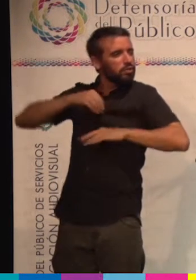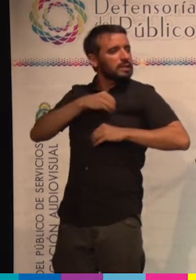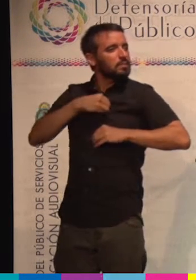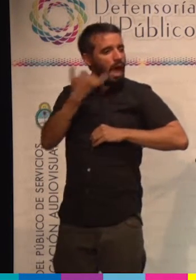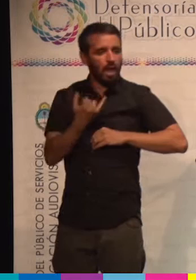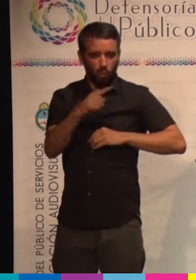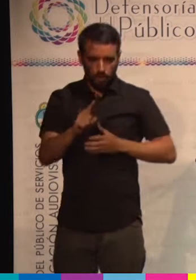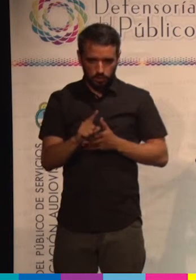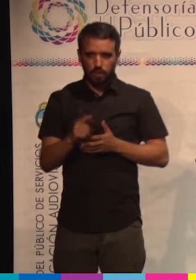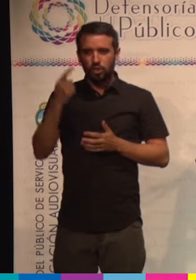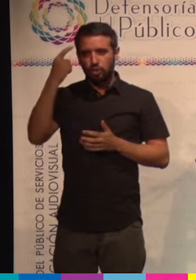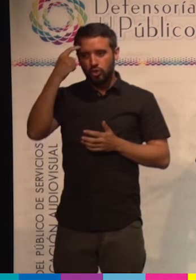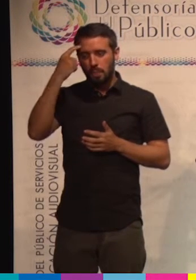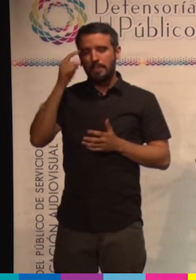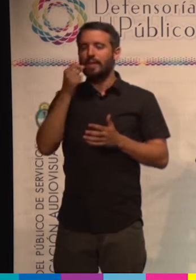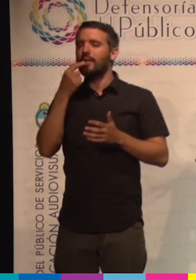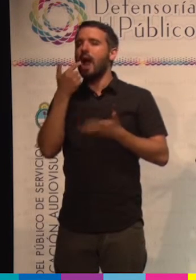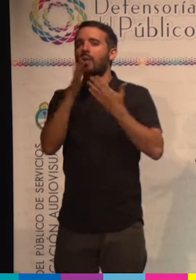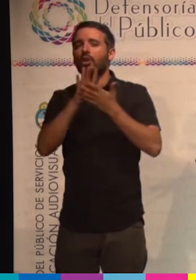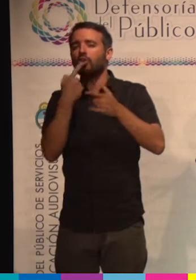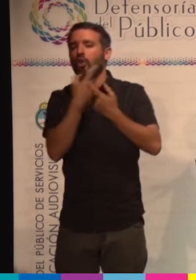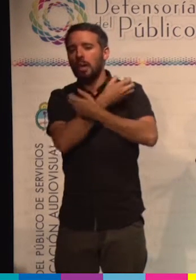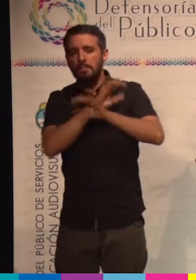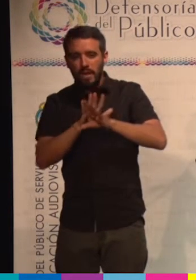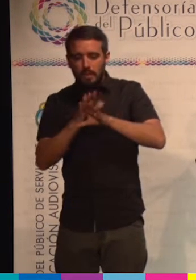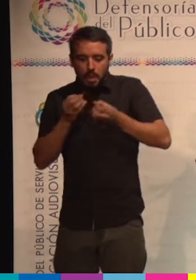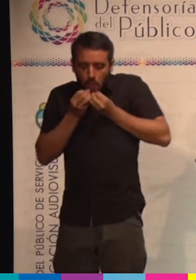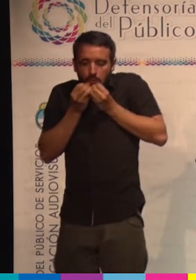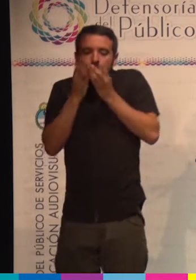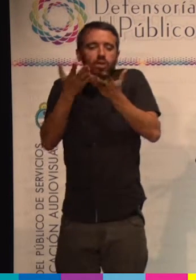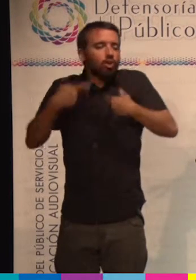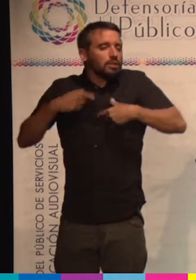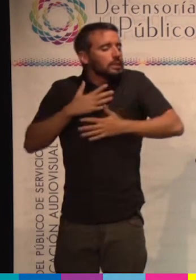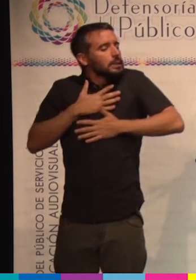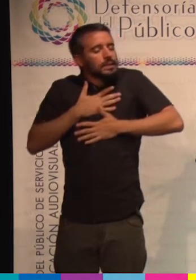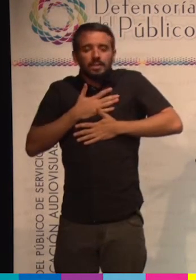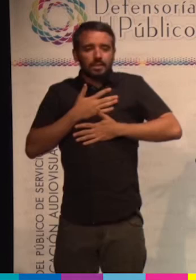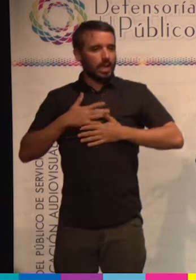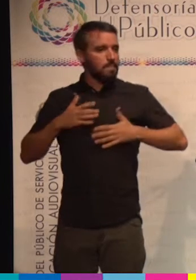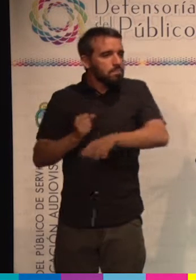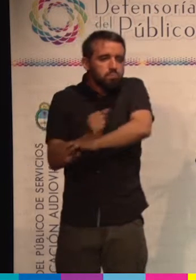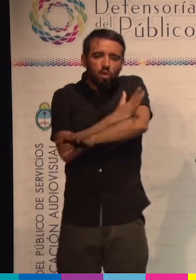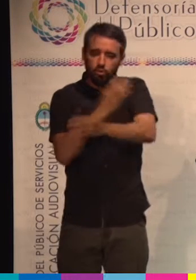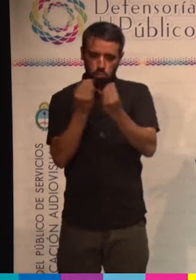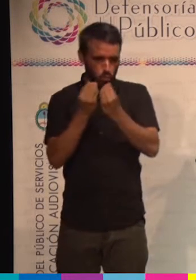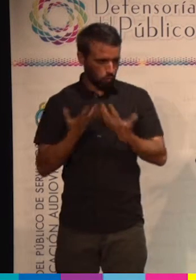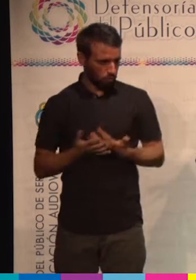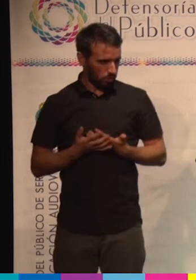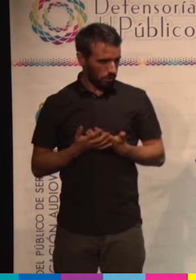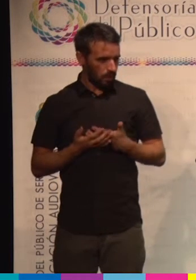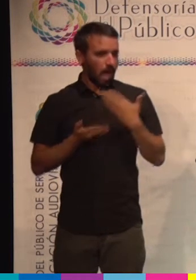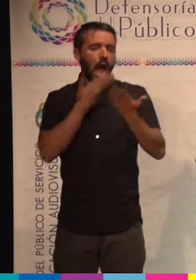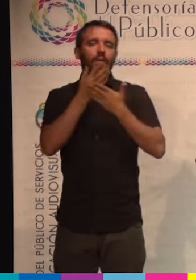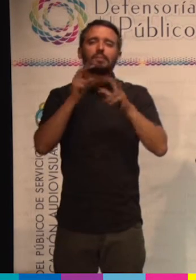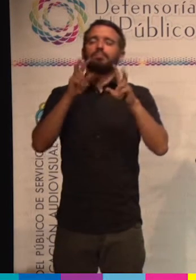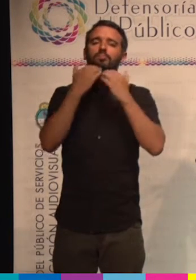discurso muy tumbero y todo eso, salió la ternura de una manera emocionante, hablando de